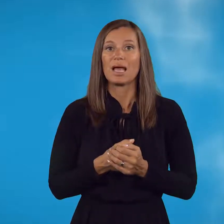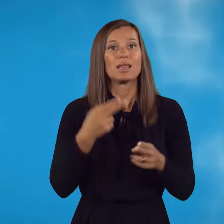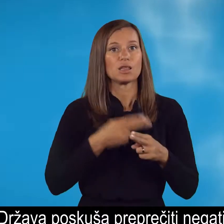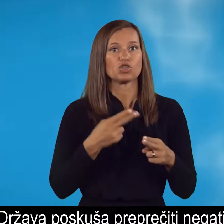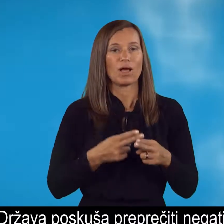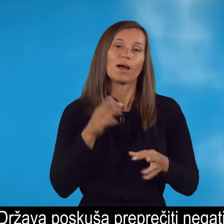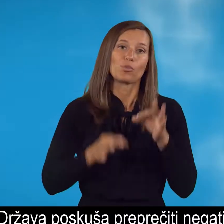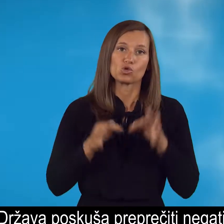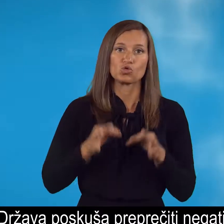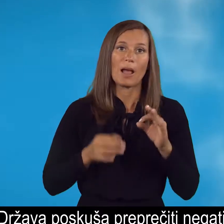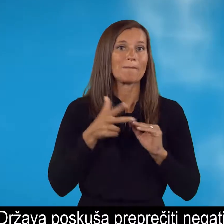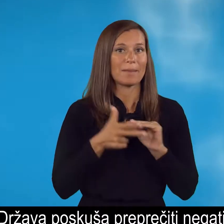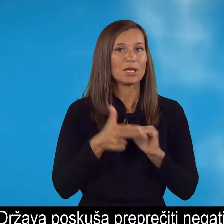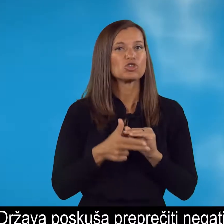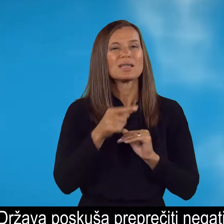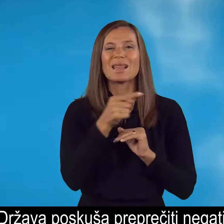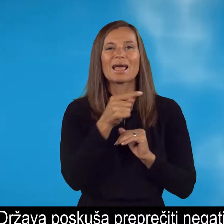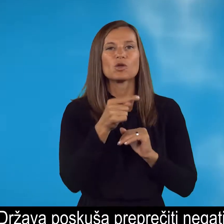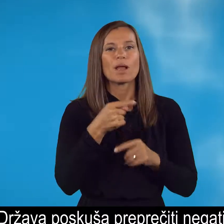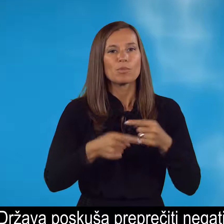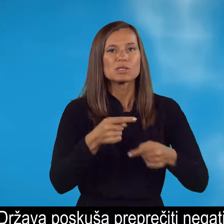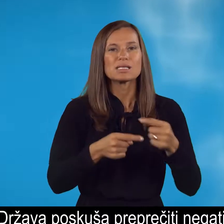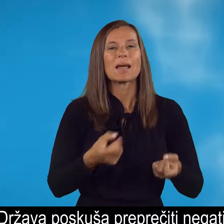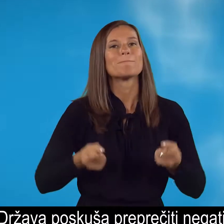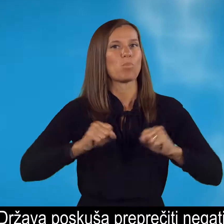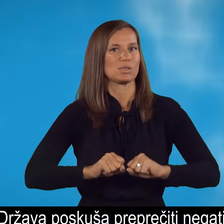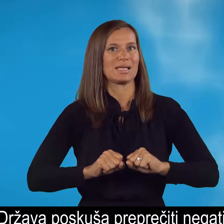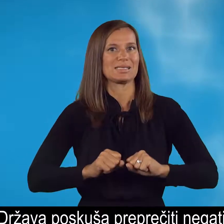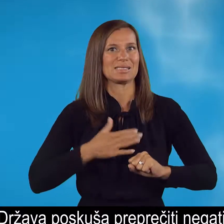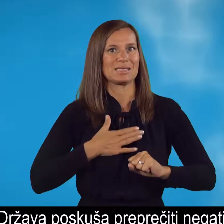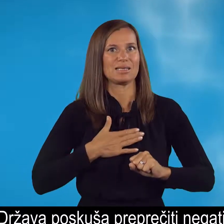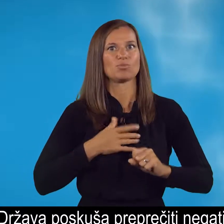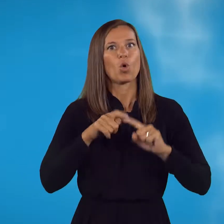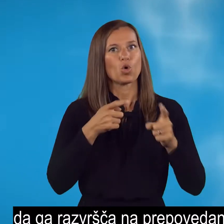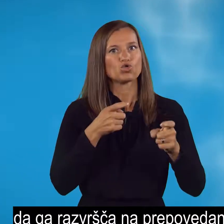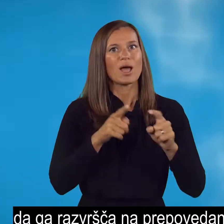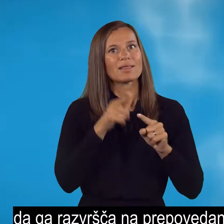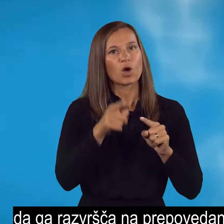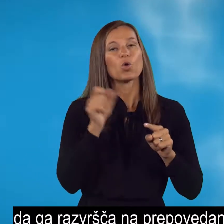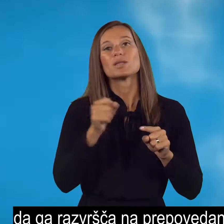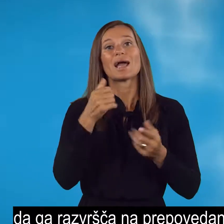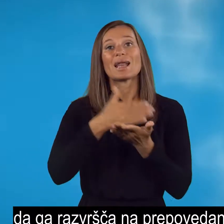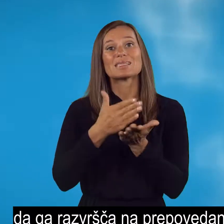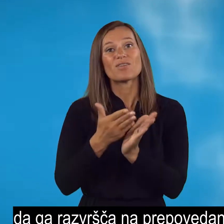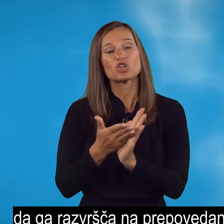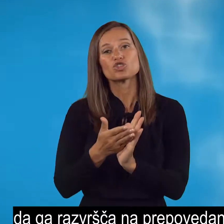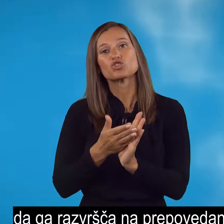Država poskuša preprečiti negativne posledice posesti orožja s tem, da ga razvršča na prepovedano